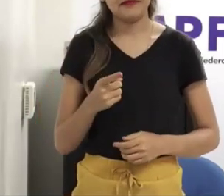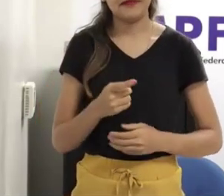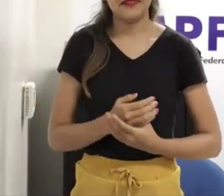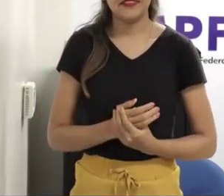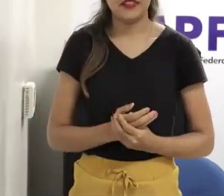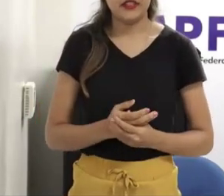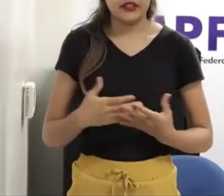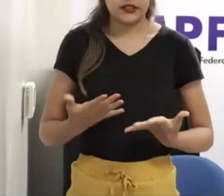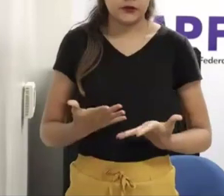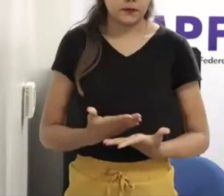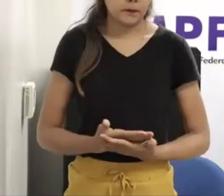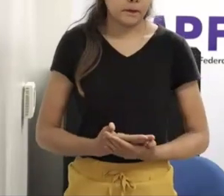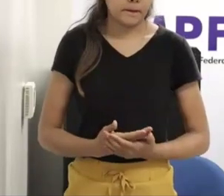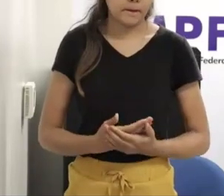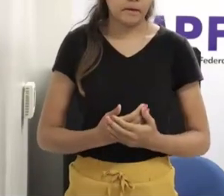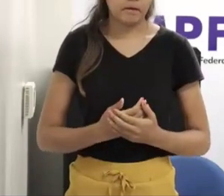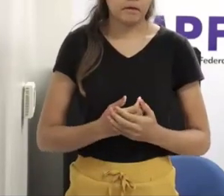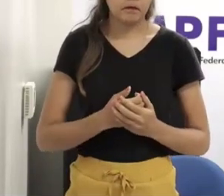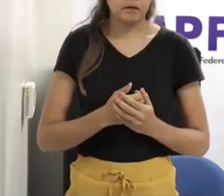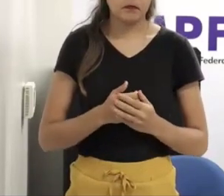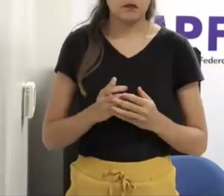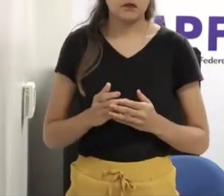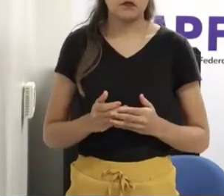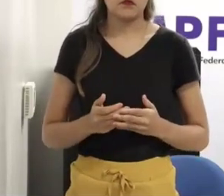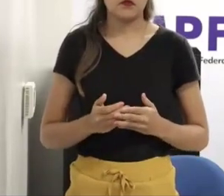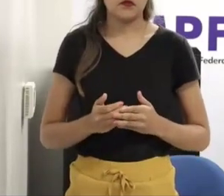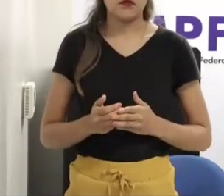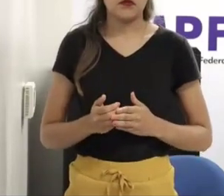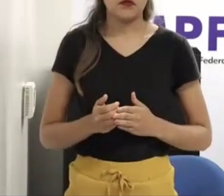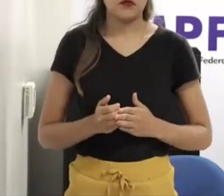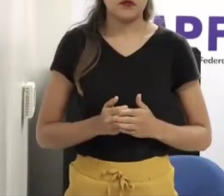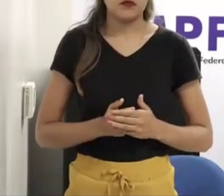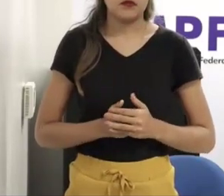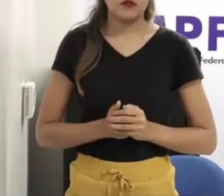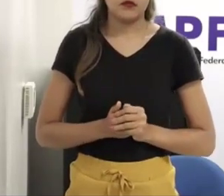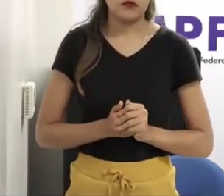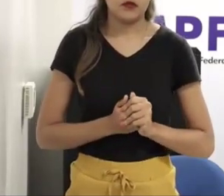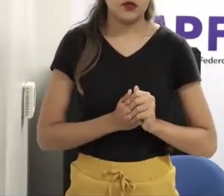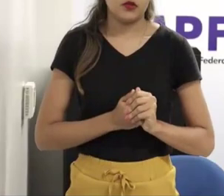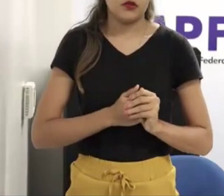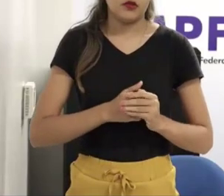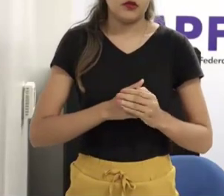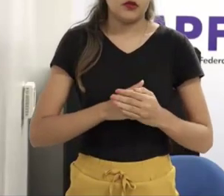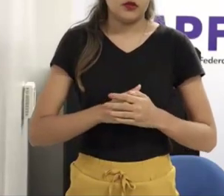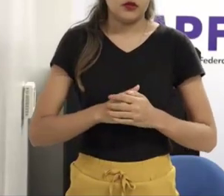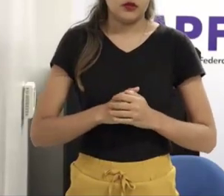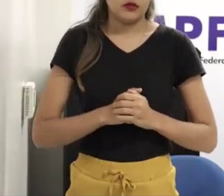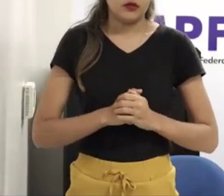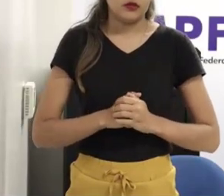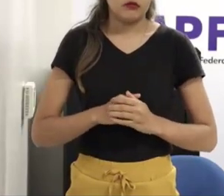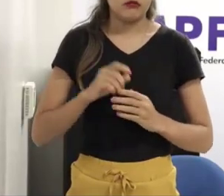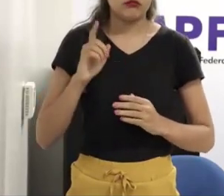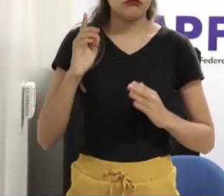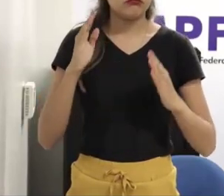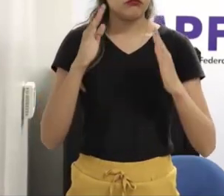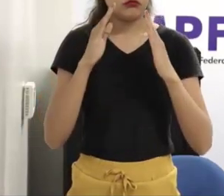para dizer a verdade, isso não aparece praticamente no consultório. Para dizer a verdade, até os